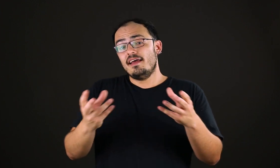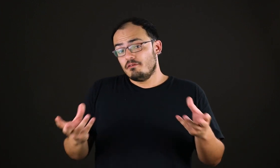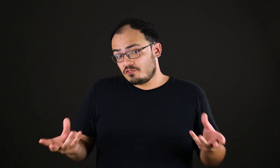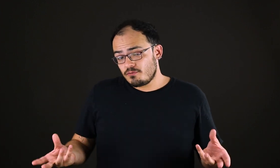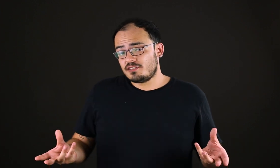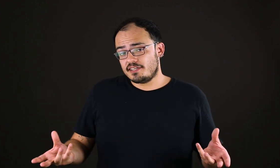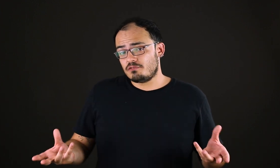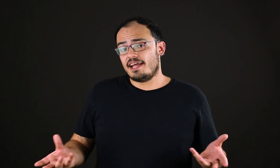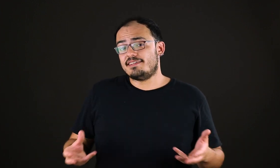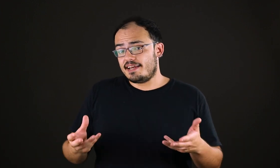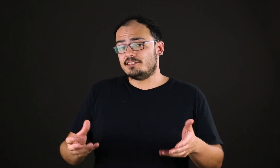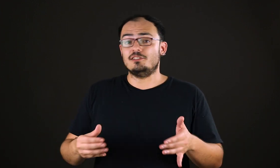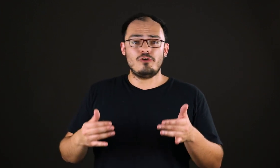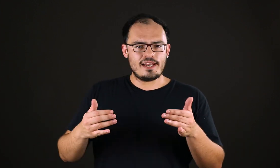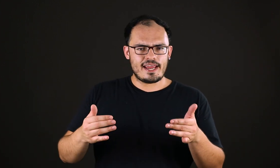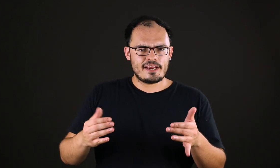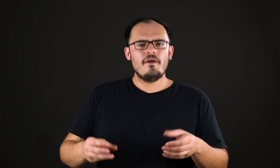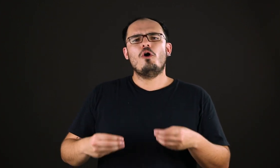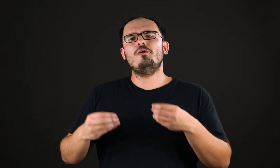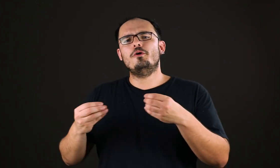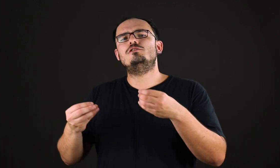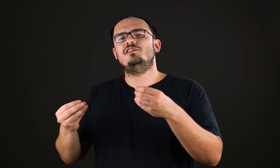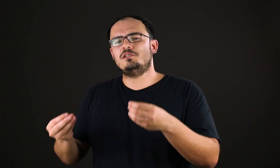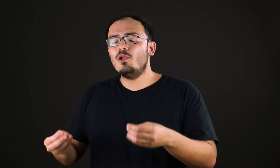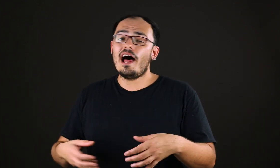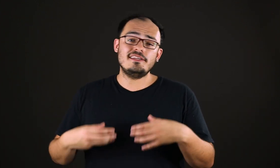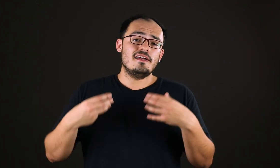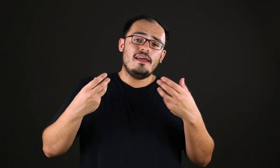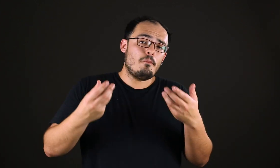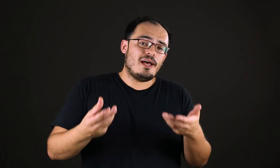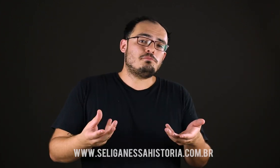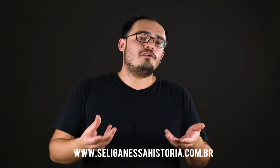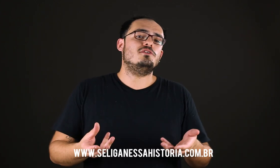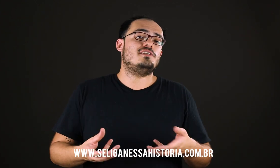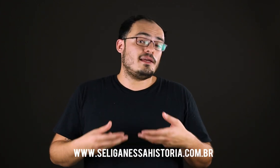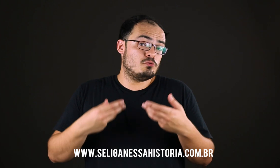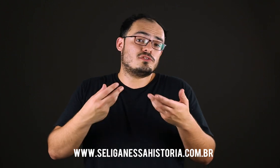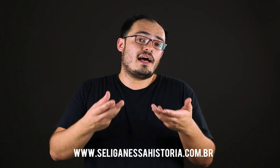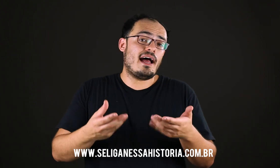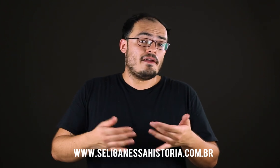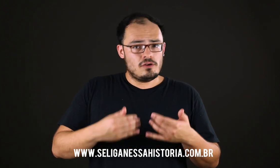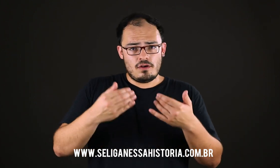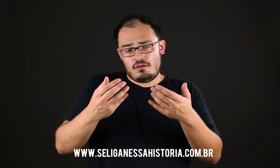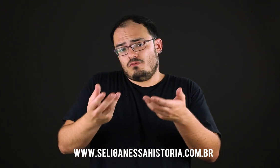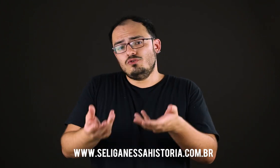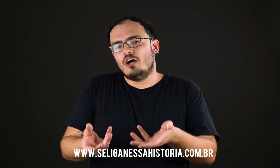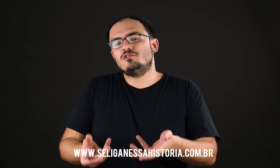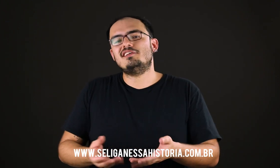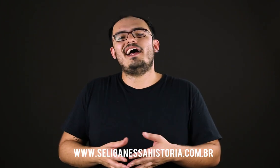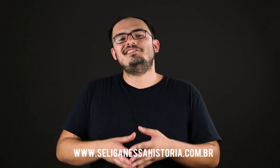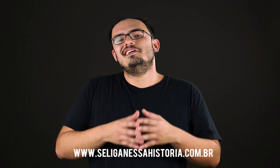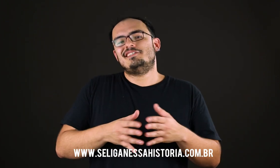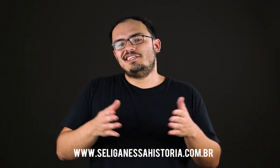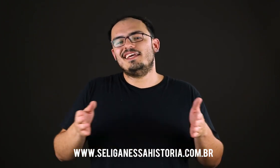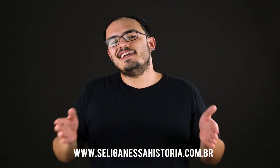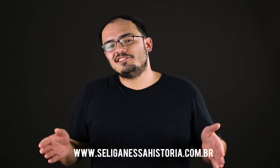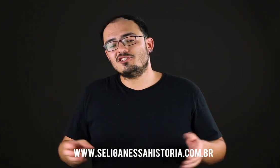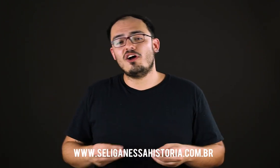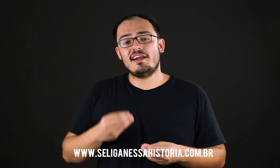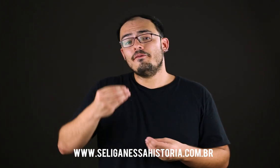Se você tiver interesse no Enem ou em outros vestibulares, eu peço para você buscar o nosso site, Se Liga Nessa História,